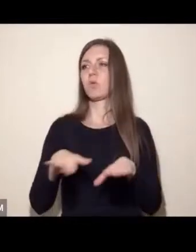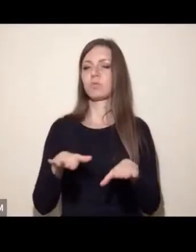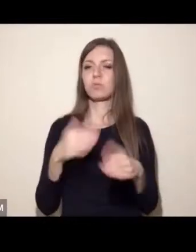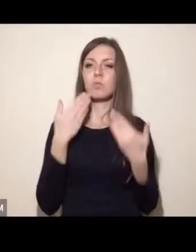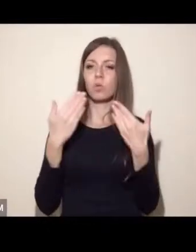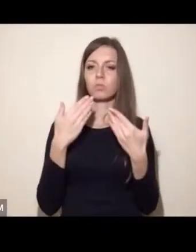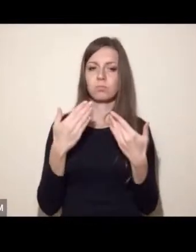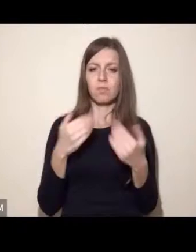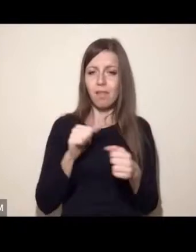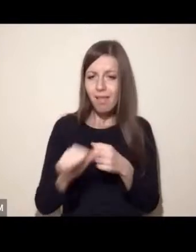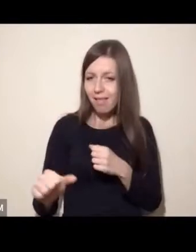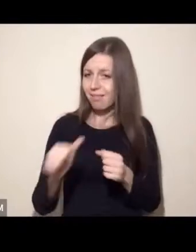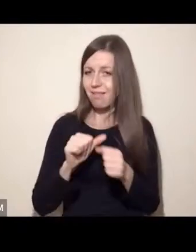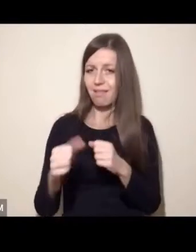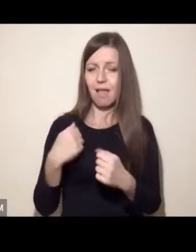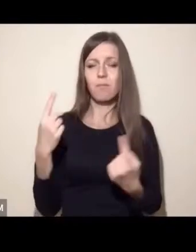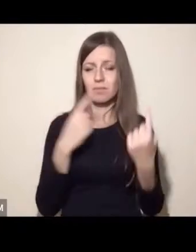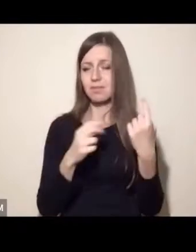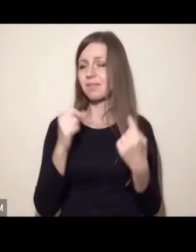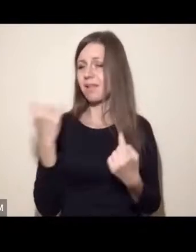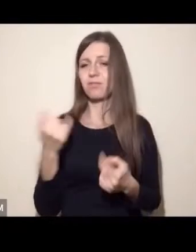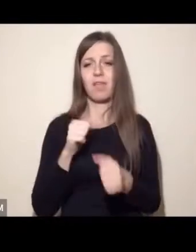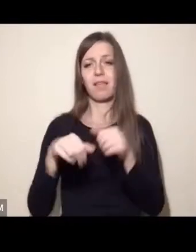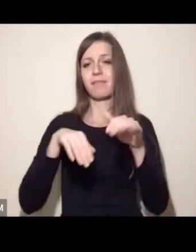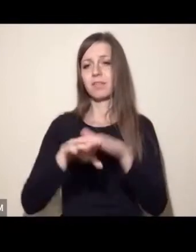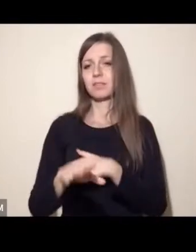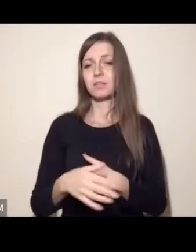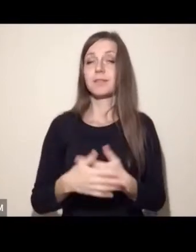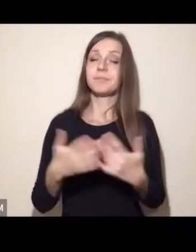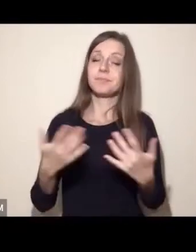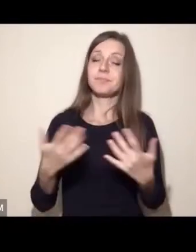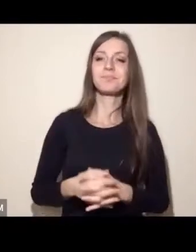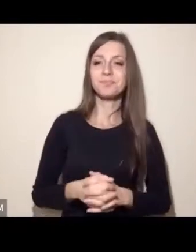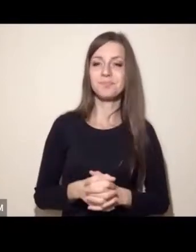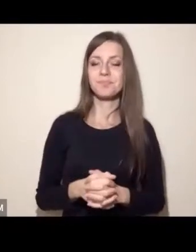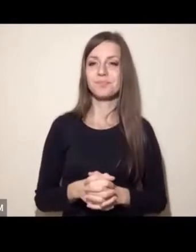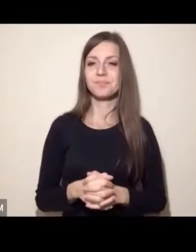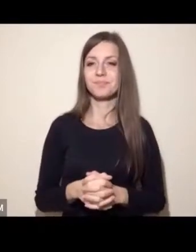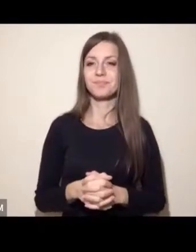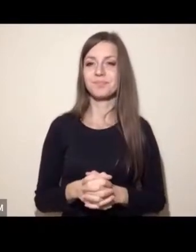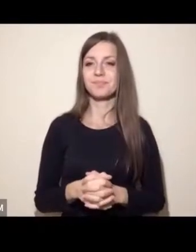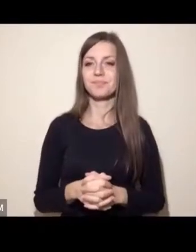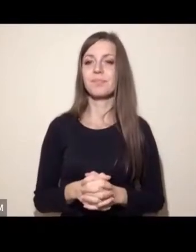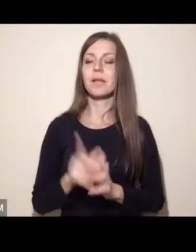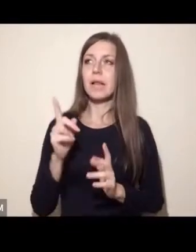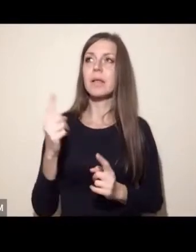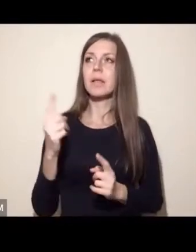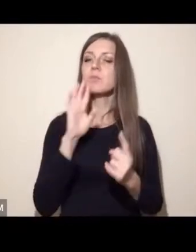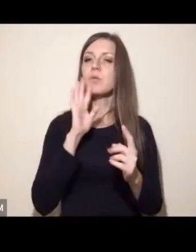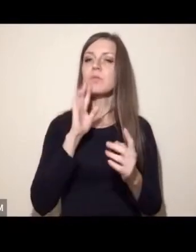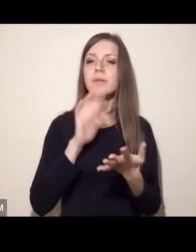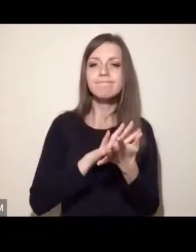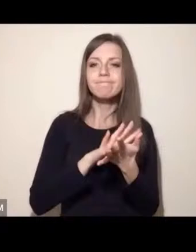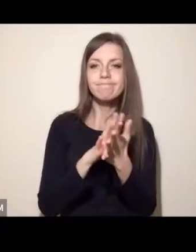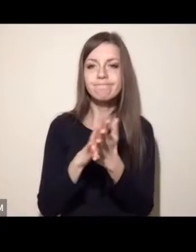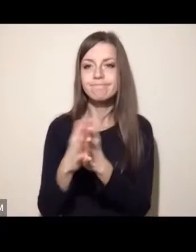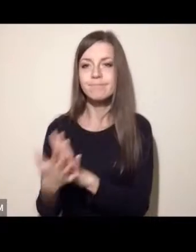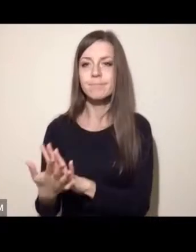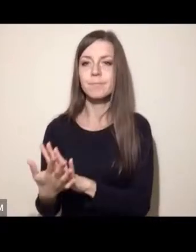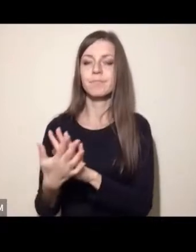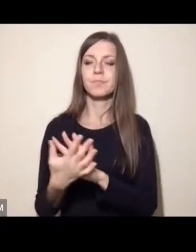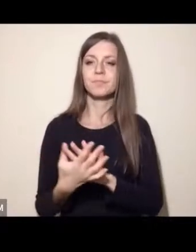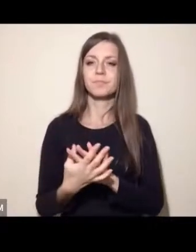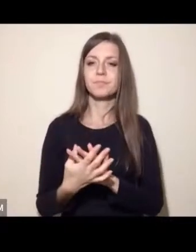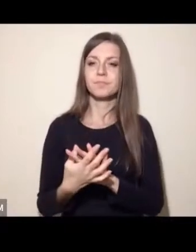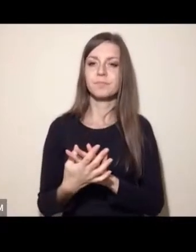Propozycja, powiedziałbym, zjednoczeniowa, abyśmy przyjęli bardzo specyficzny ewolucjonizm, mianowicie pragmatyczny ewolucjonizm.